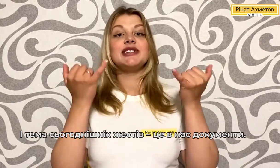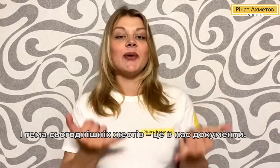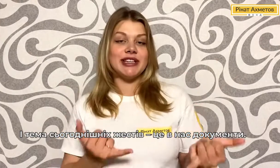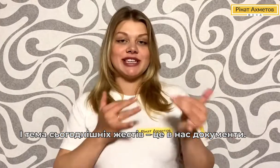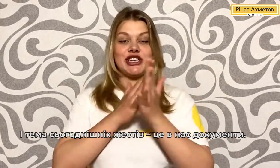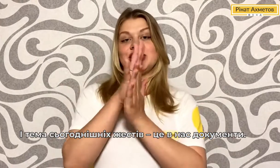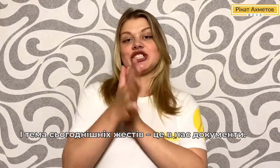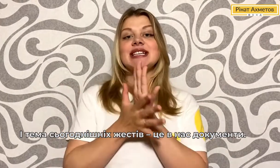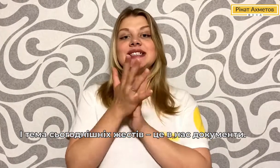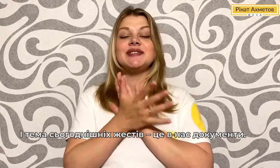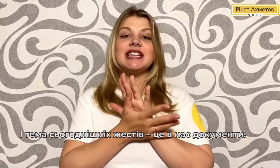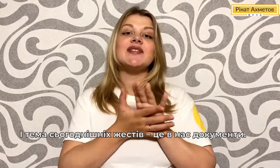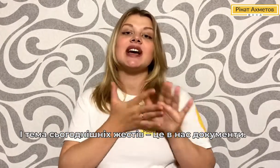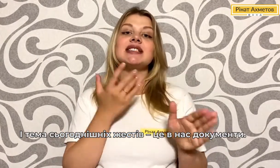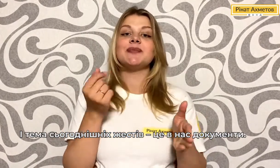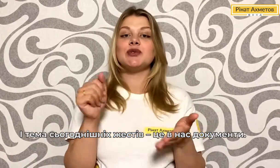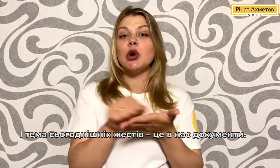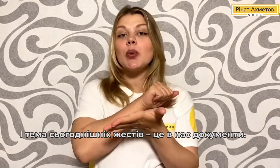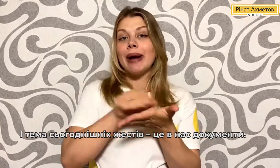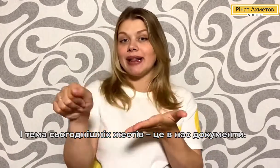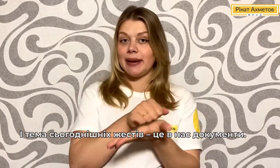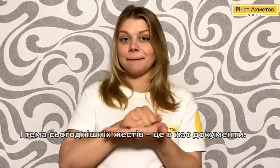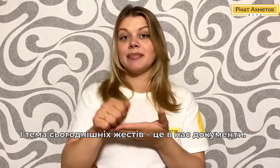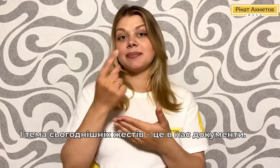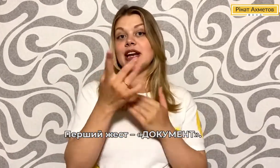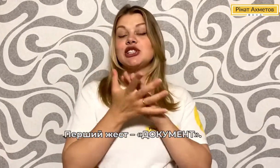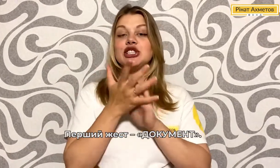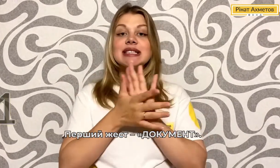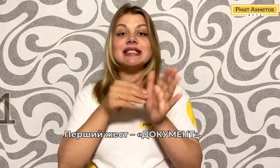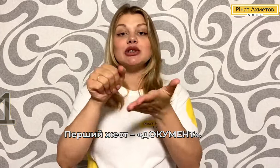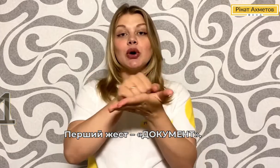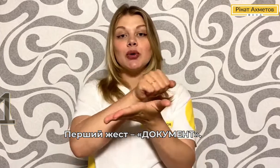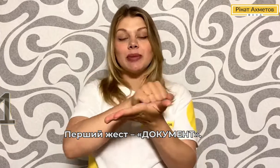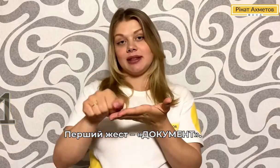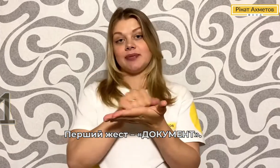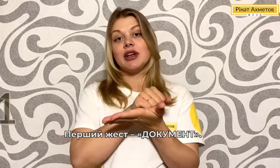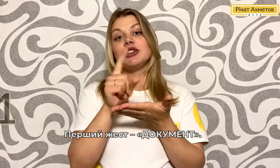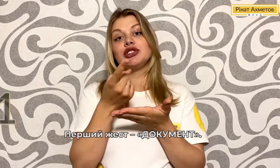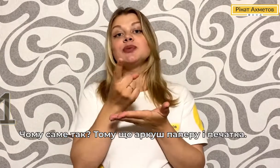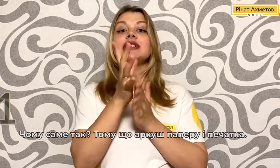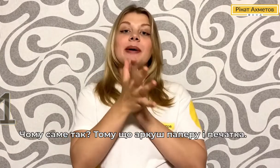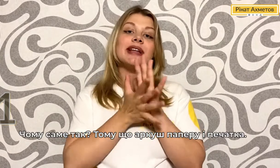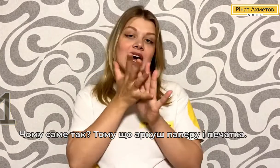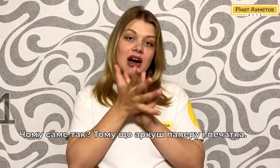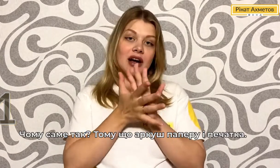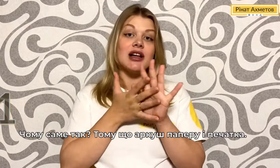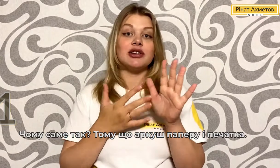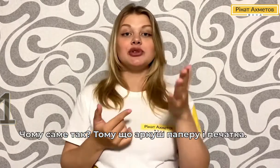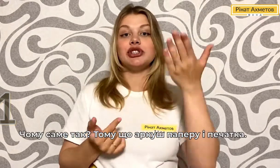сьогоднішніх жестів це в нас документи. Перший жест – документ. Чому саме так? Тому що